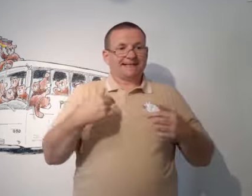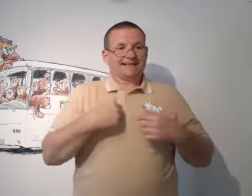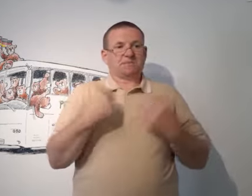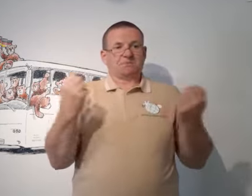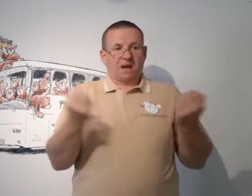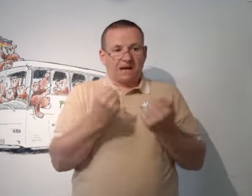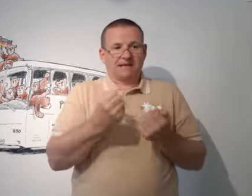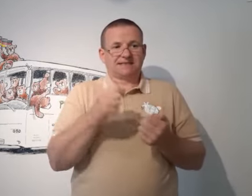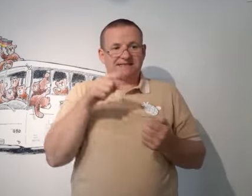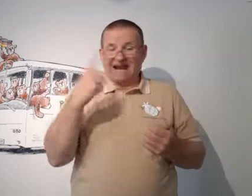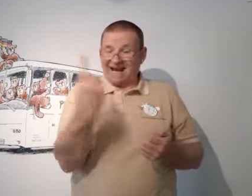weiter.